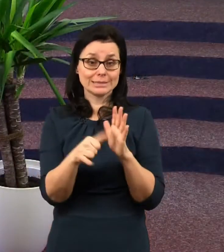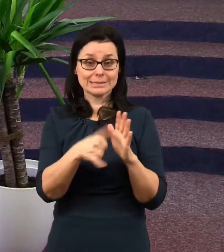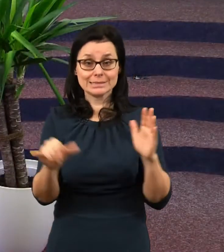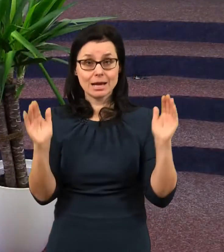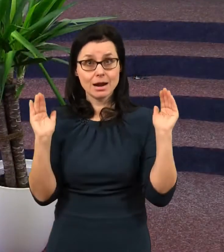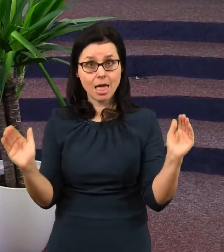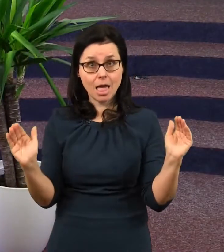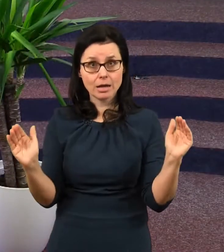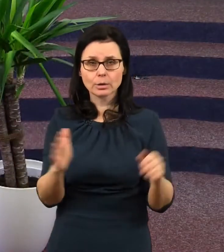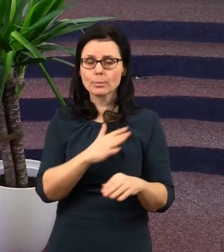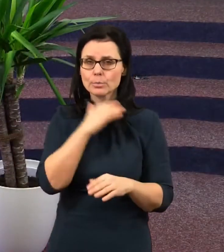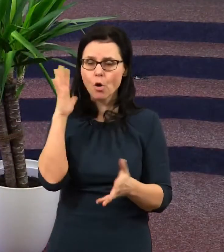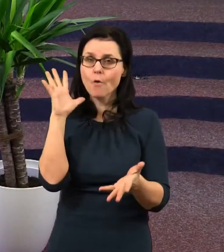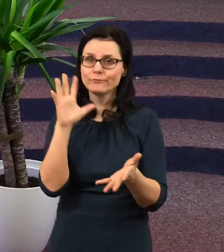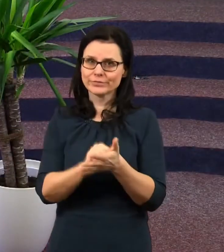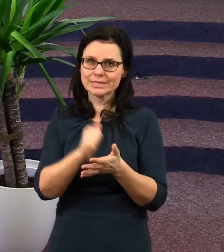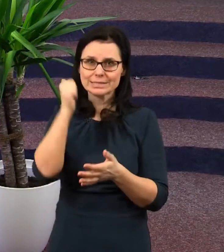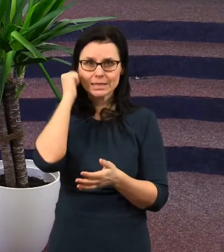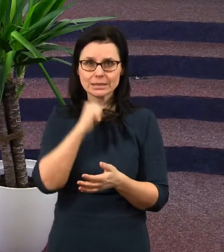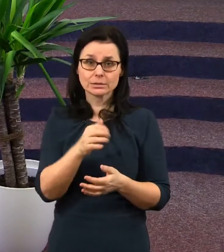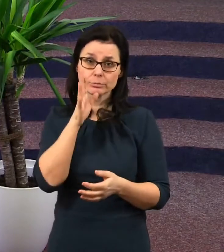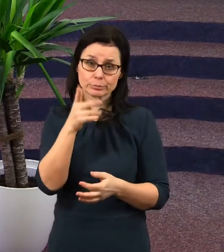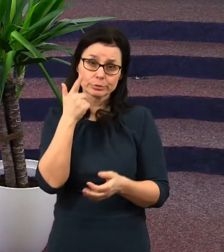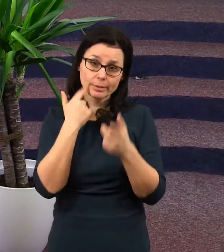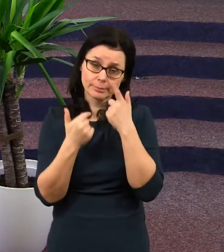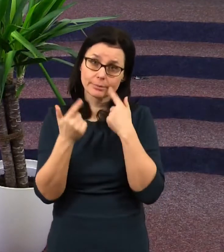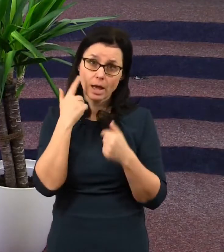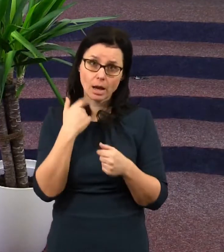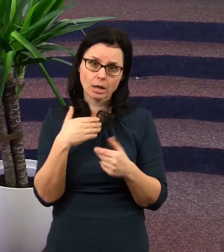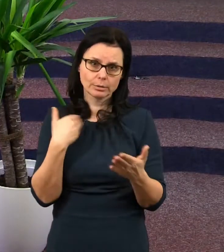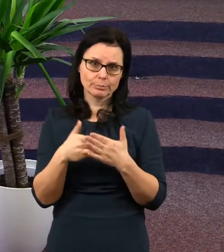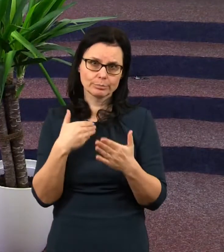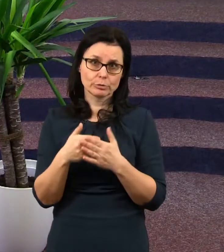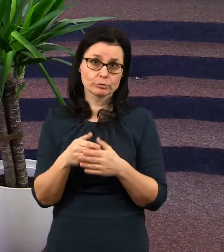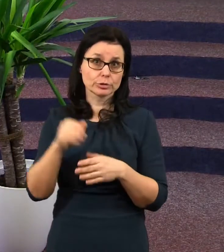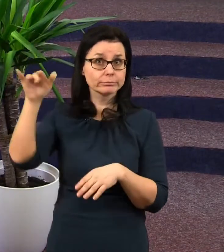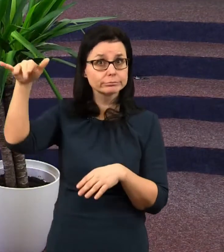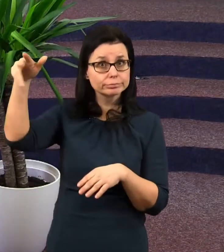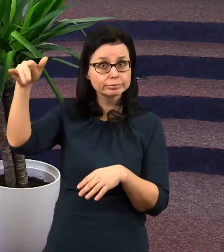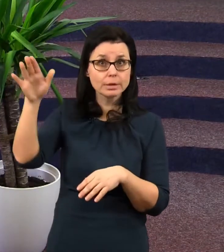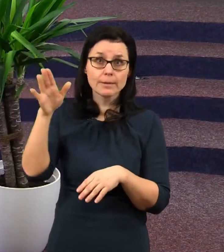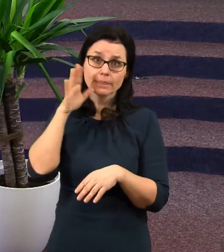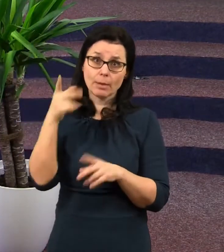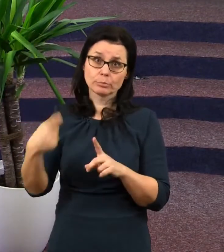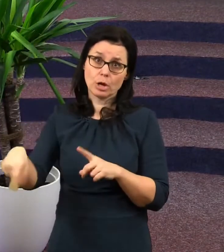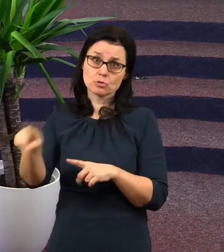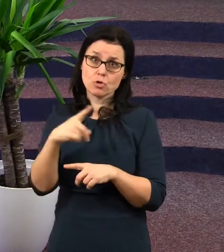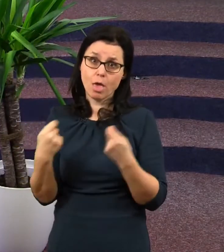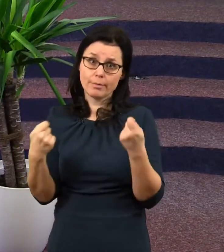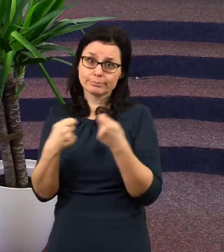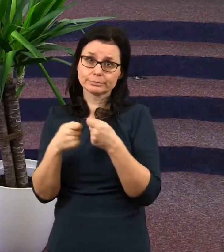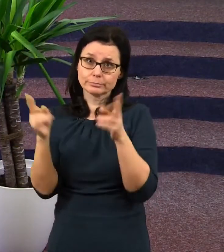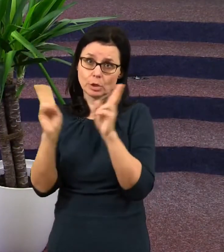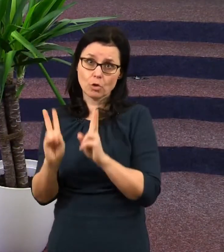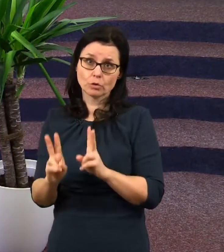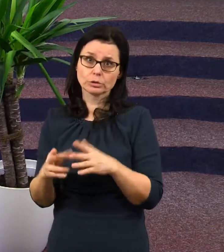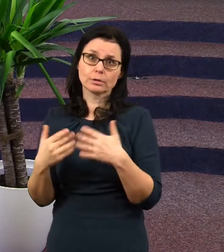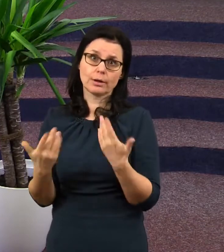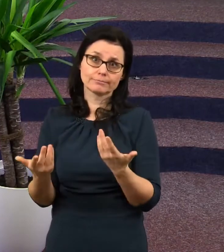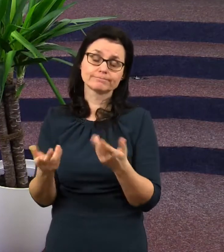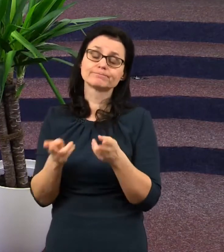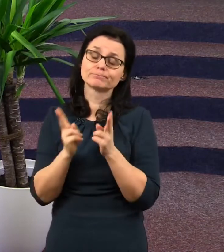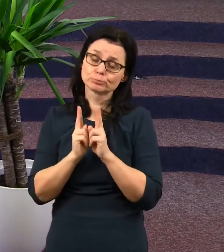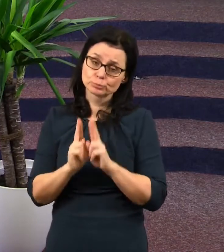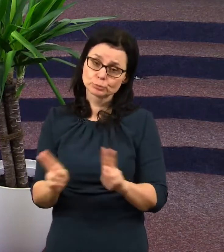mnoho věřících lidí popláče, protože tam nebudou mít kolem sebe ty svoje. Ano, i to může